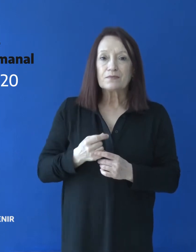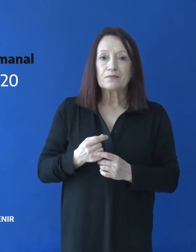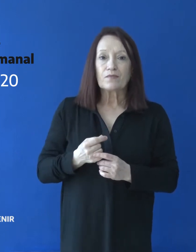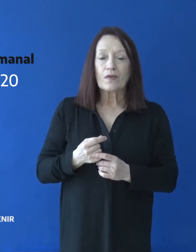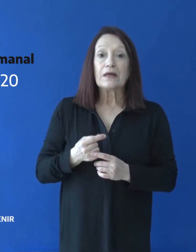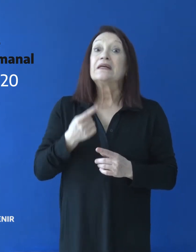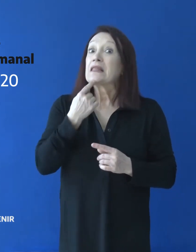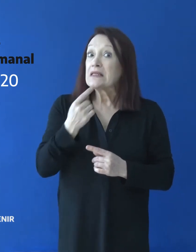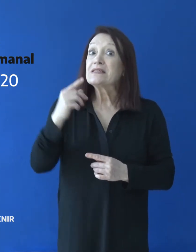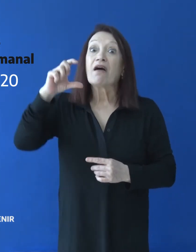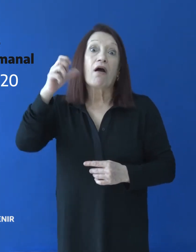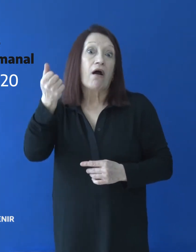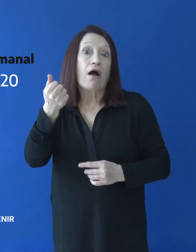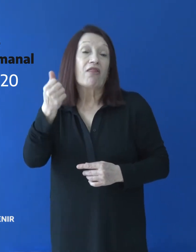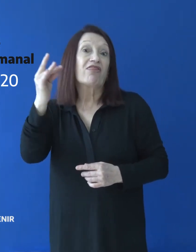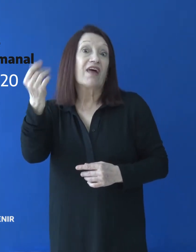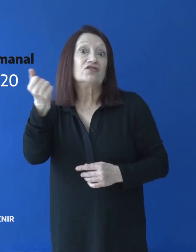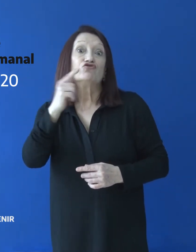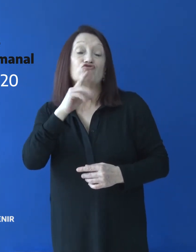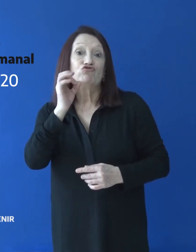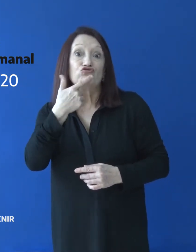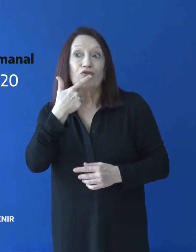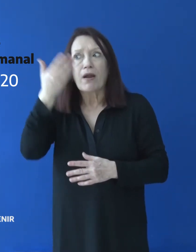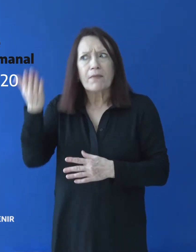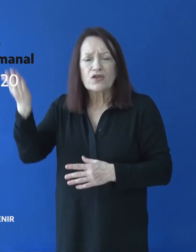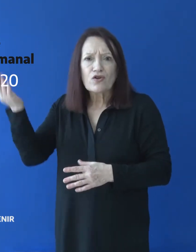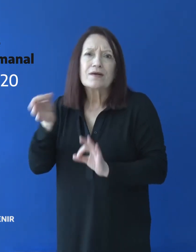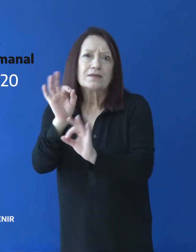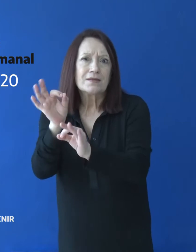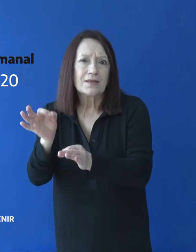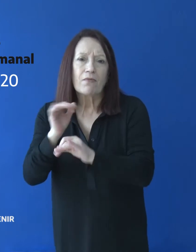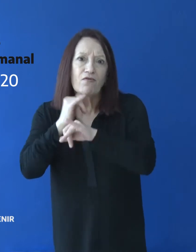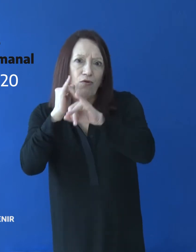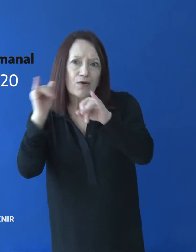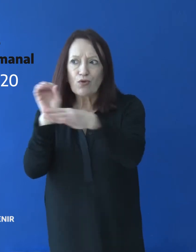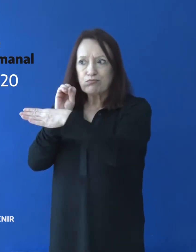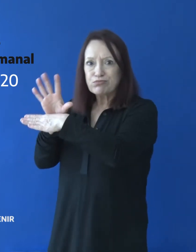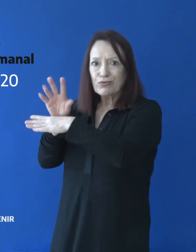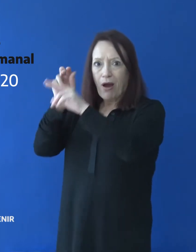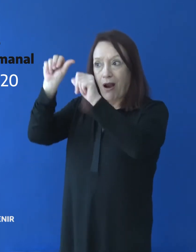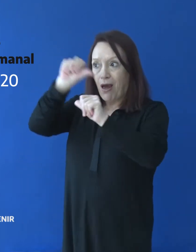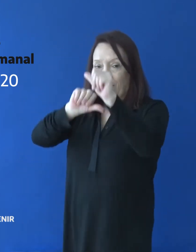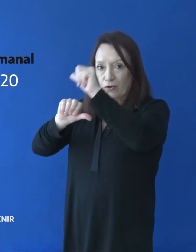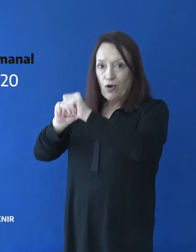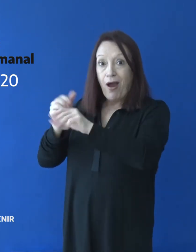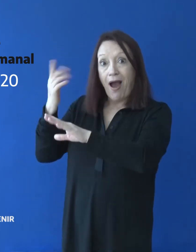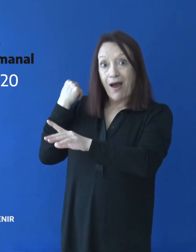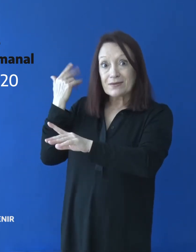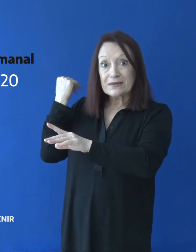Se le dice casos a aquellos pacientes que han recibido el informe del laboratorio que fueron hisopados y se